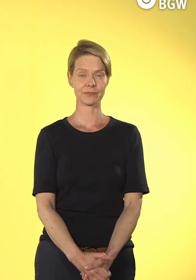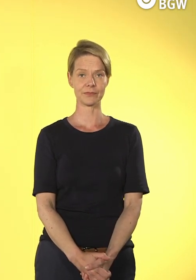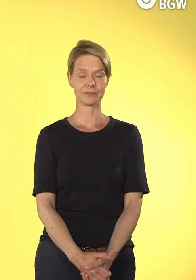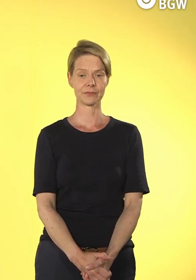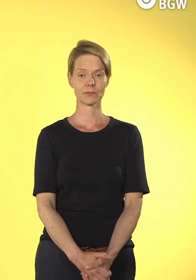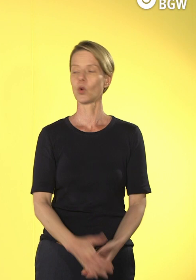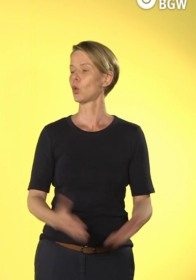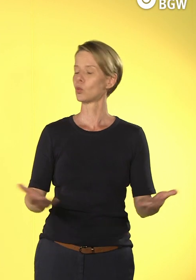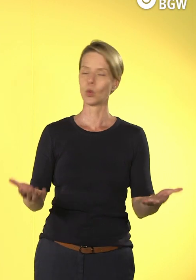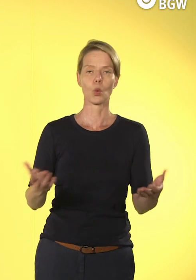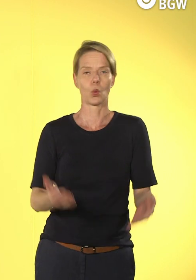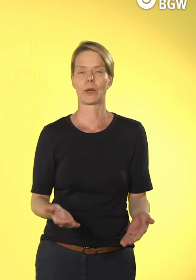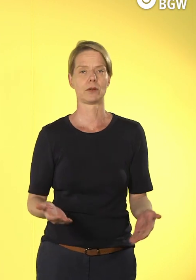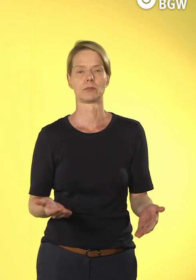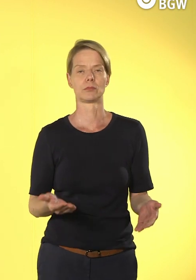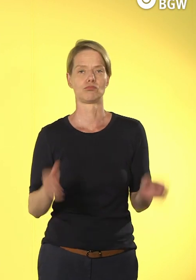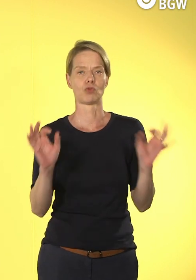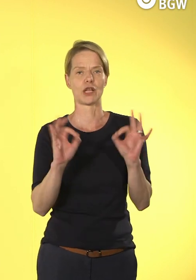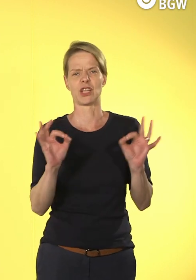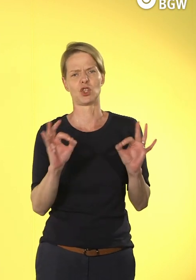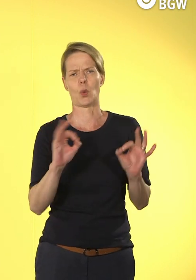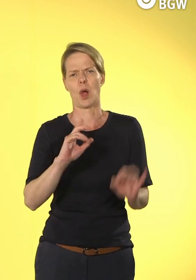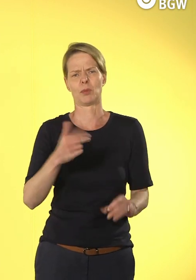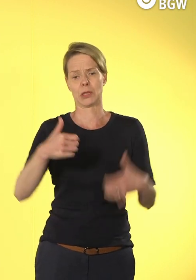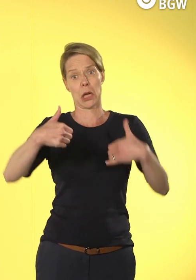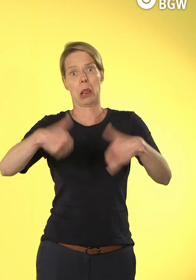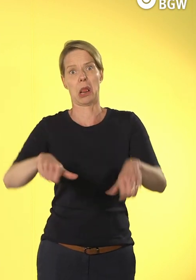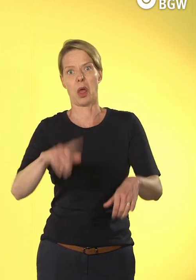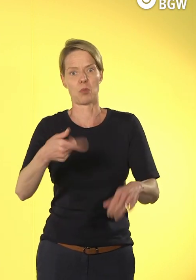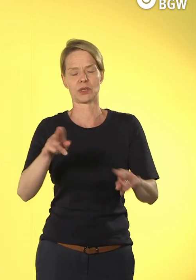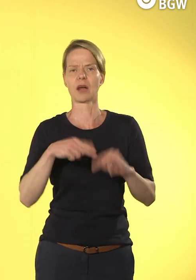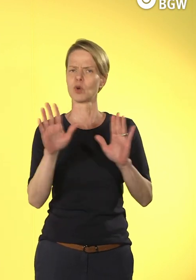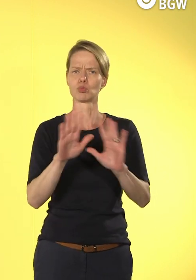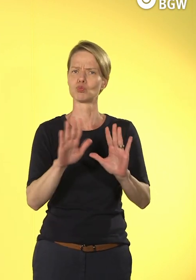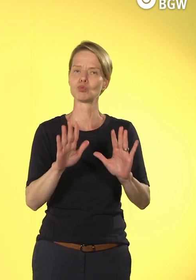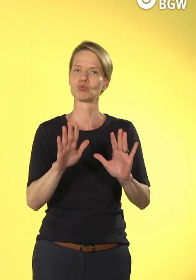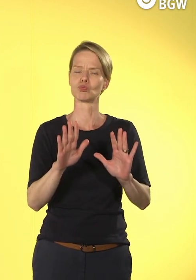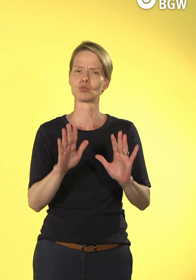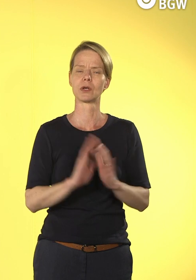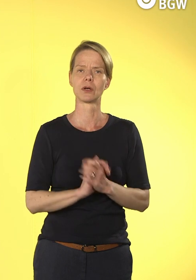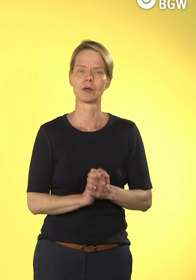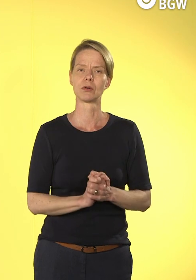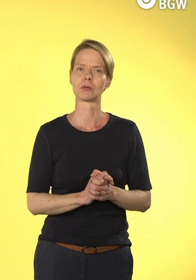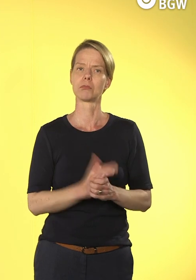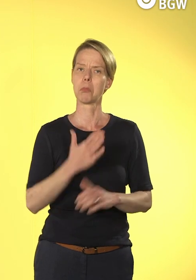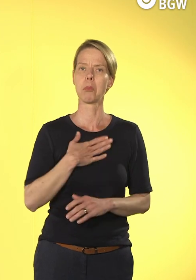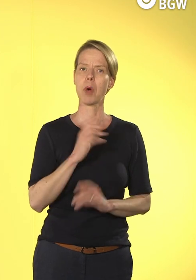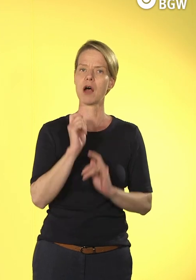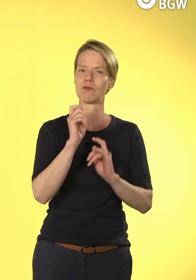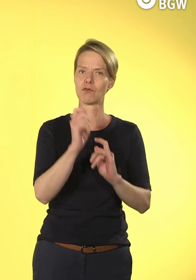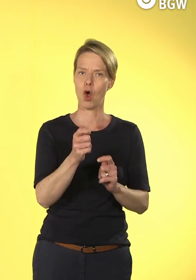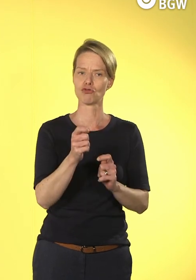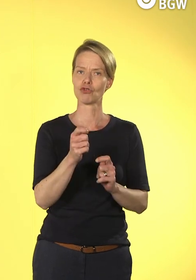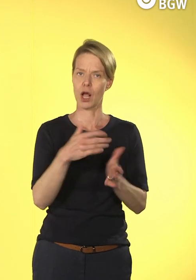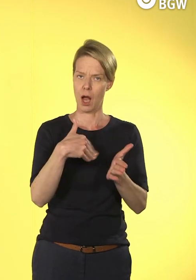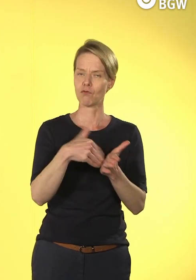Gut, wenn das nicht der Fall ist, also wir wollen jetzt auch niemanden bedrängen, dann würde ich vorschlagen, dass wir auf